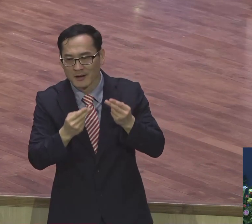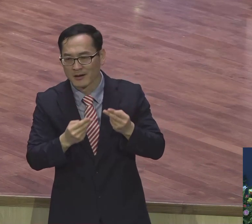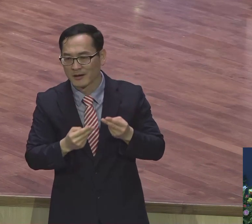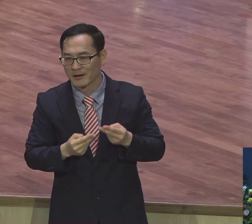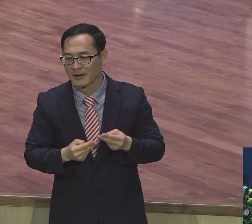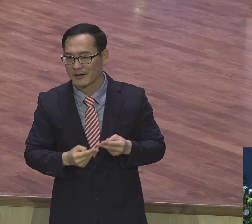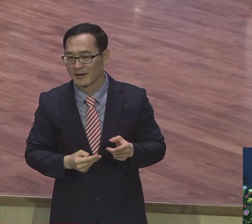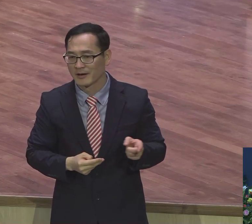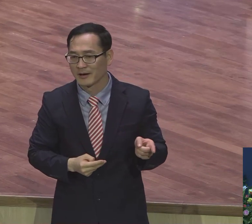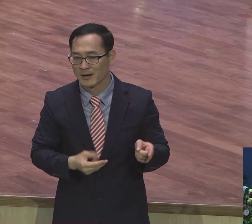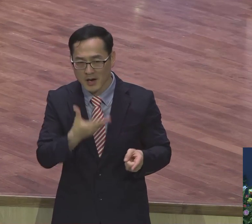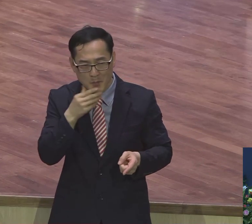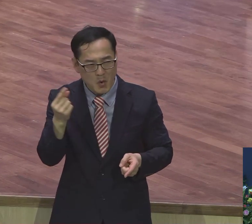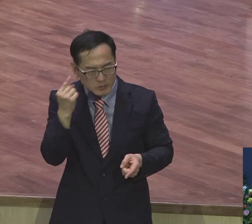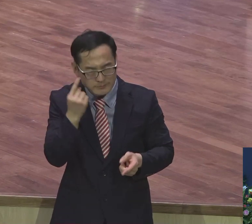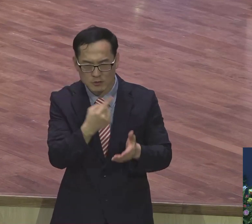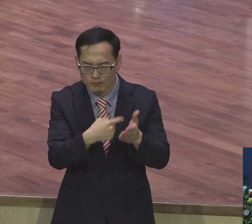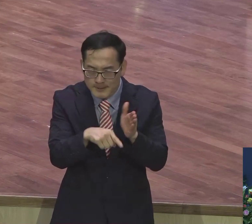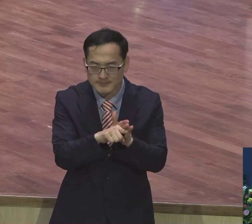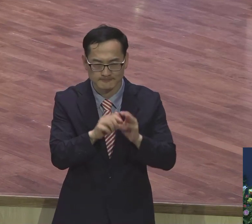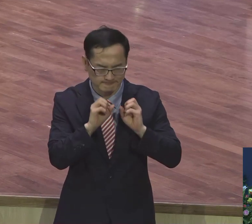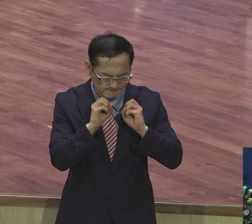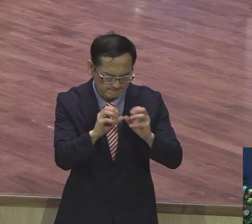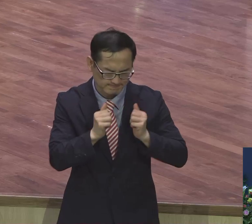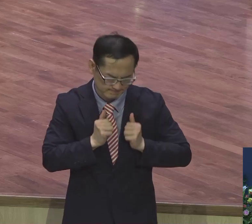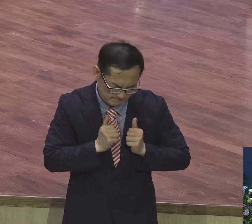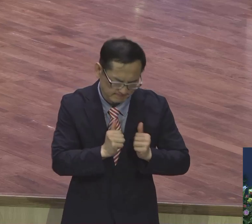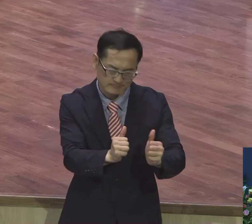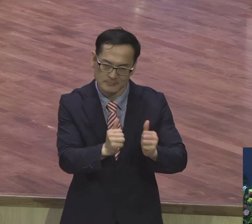복음을 전하기 위해서요. 복음을 전하기 위해서요.